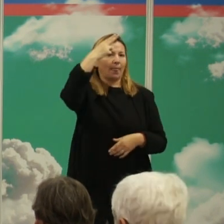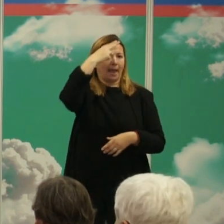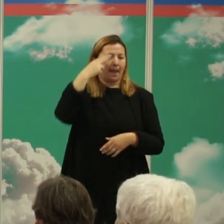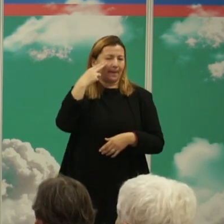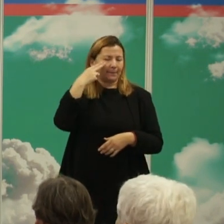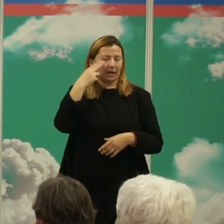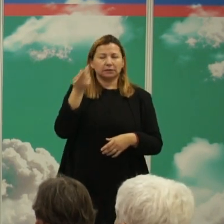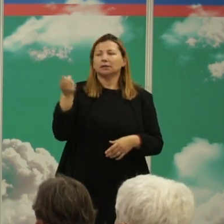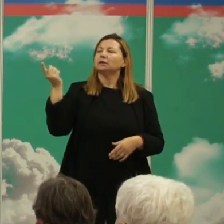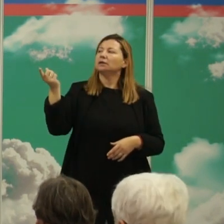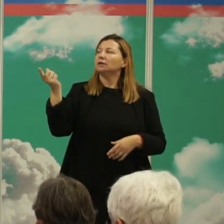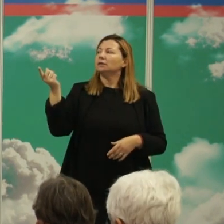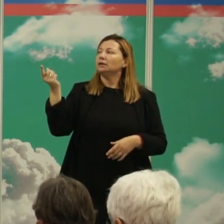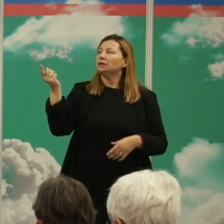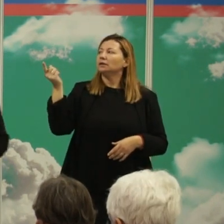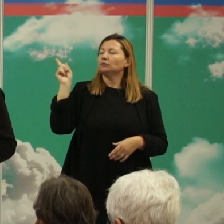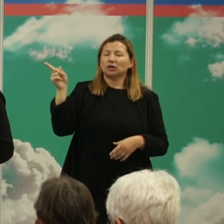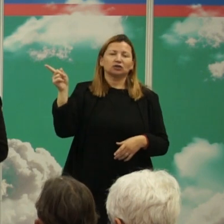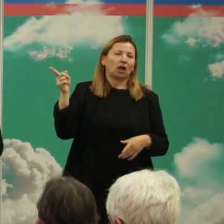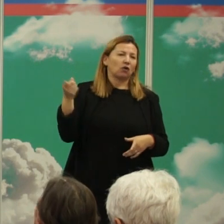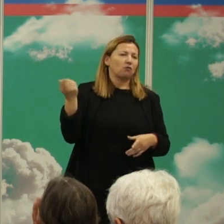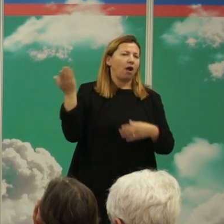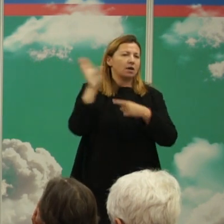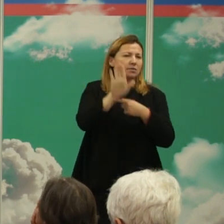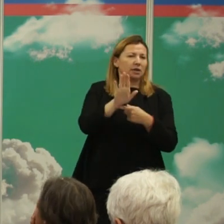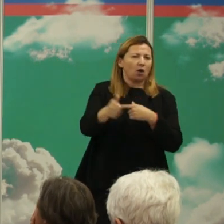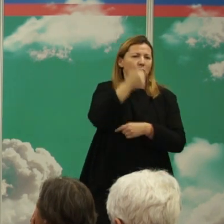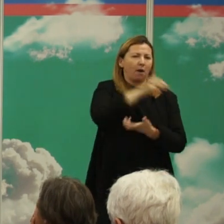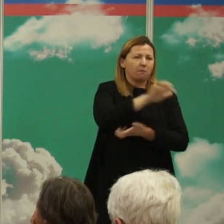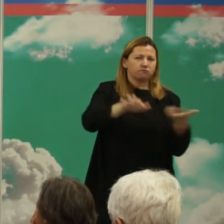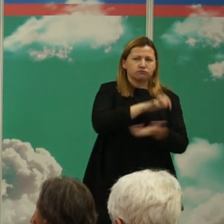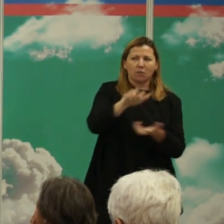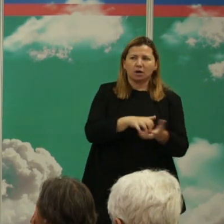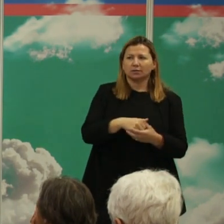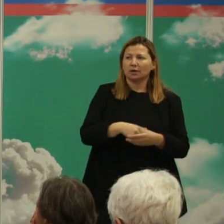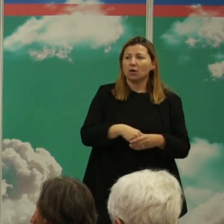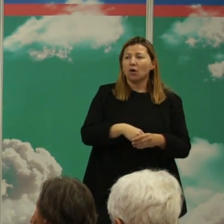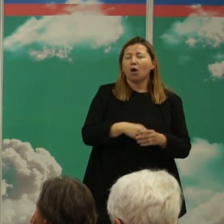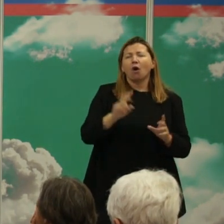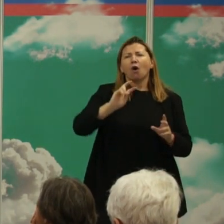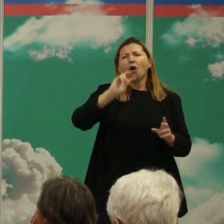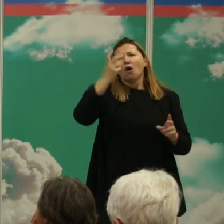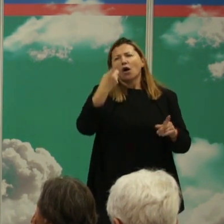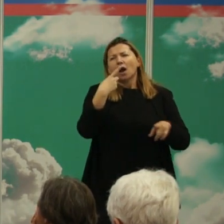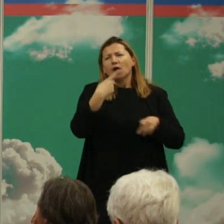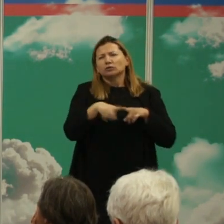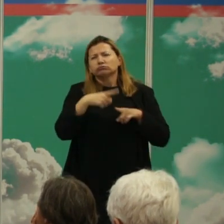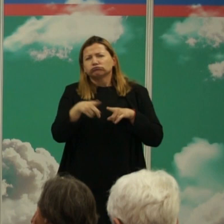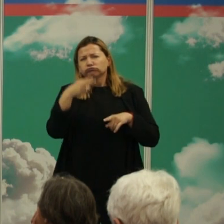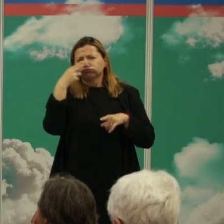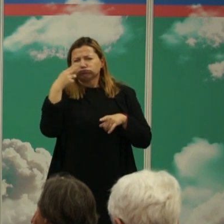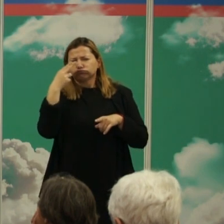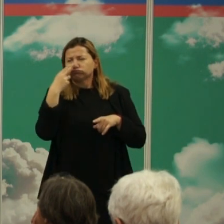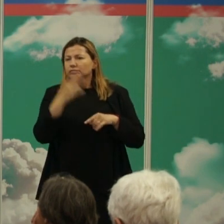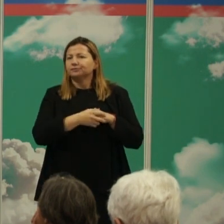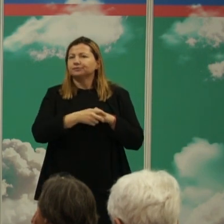poco como sobre representados entre los más violentos luego una cosa que nos pareció también interesante y que salió muy